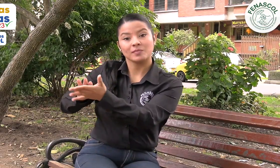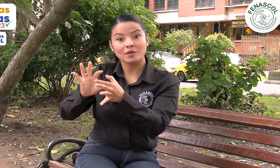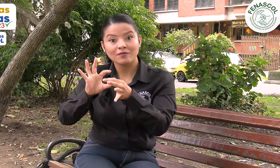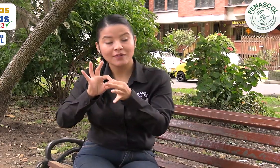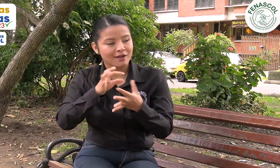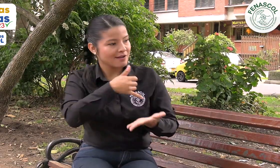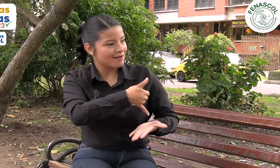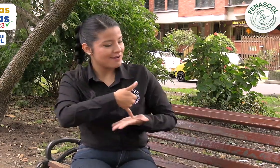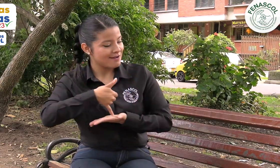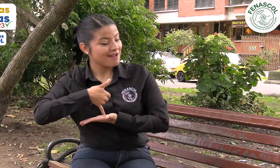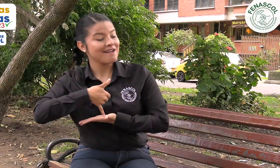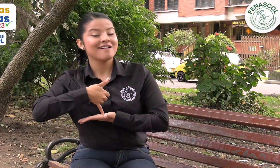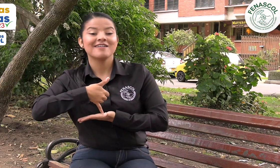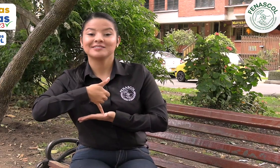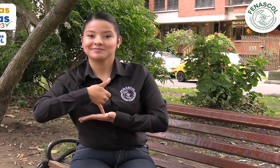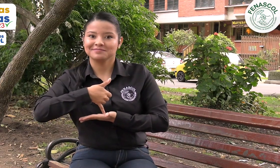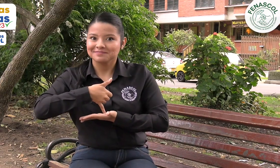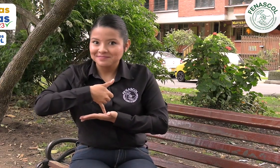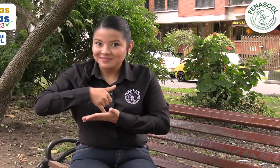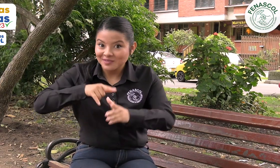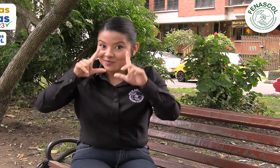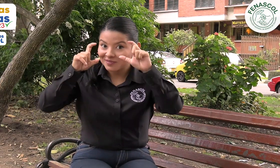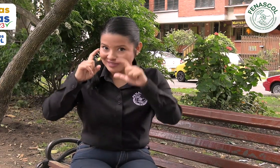Miremos algunas imágenes de ese día.